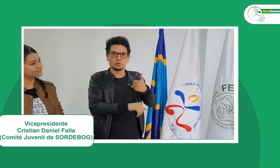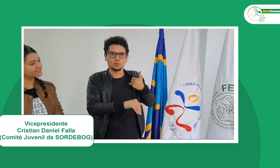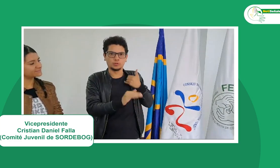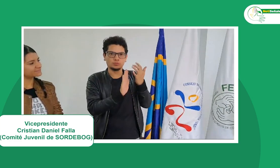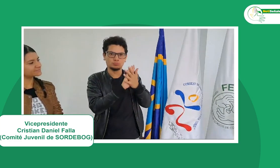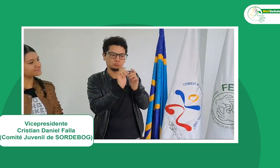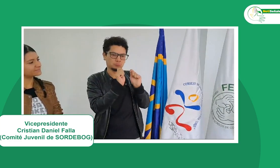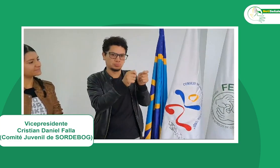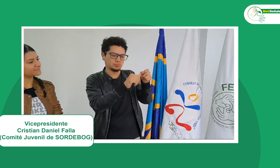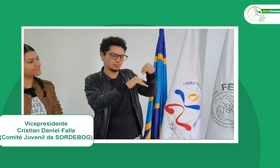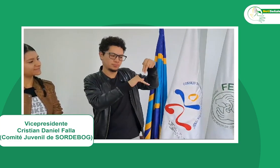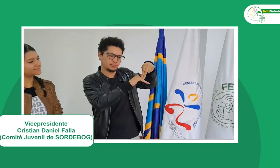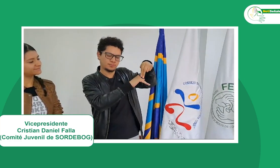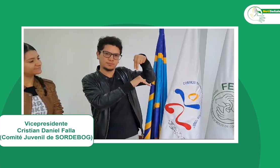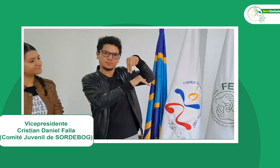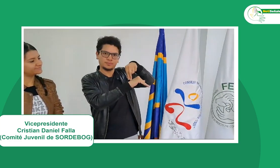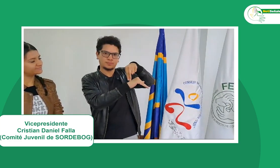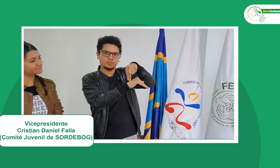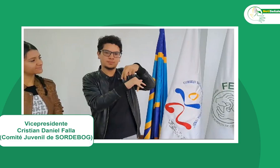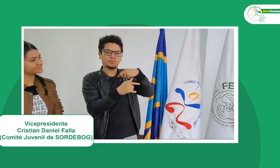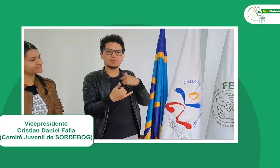Actualmente soy el vicepresidente del CNJS.